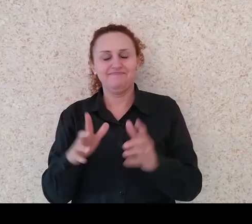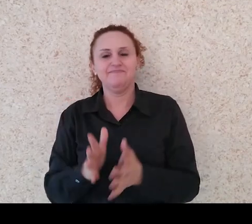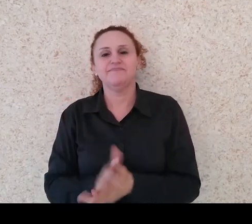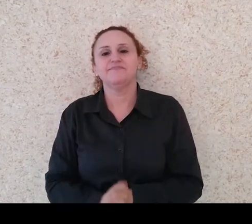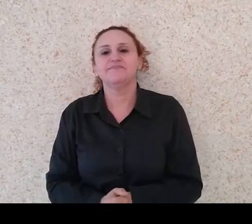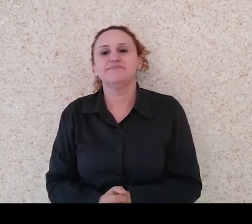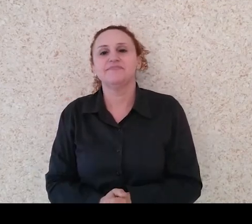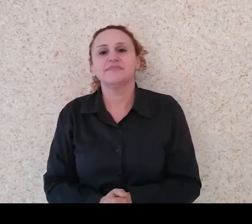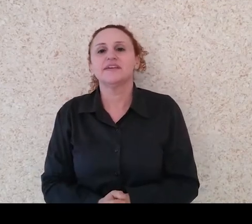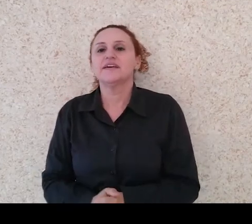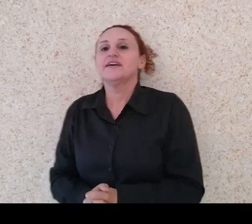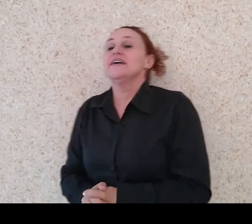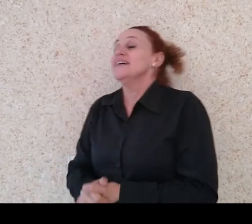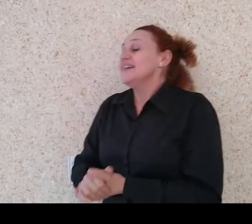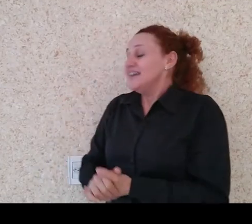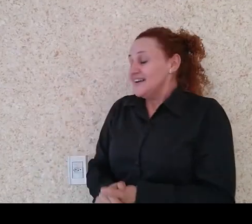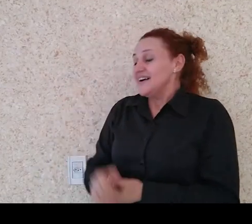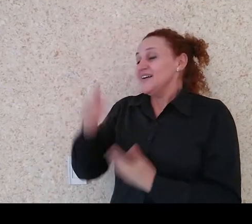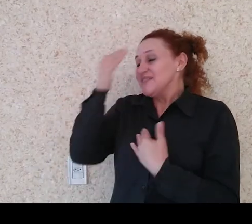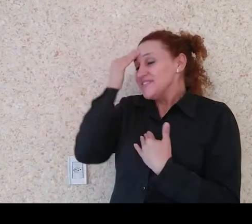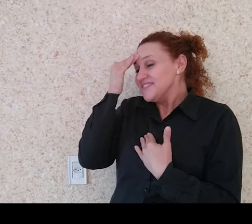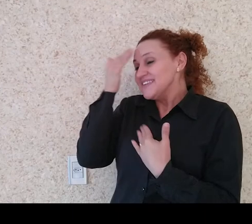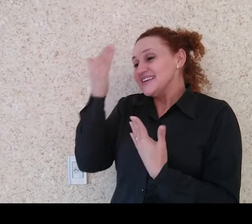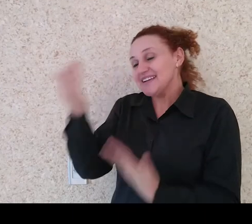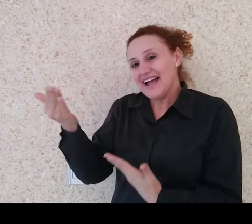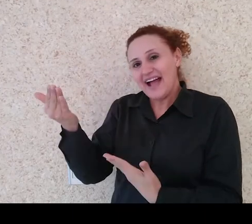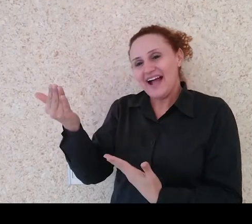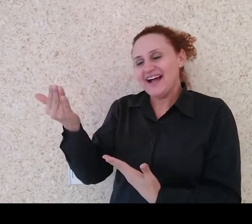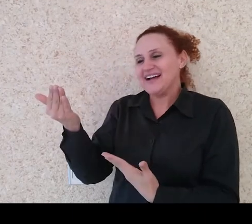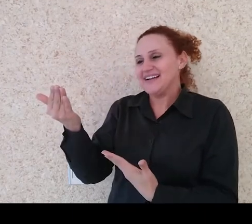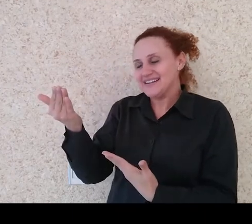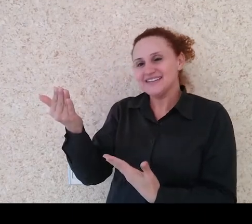Muito bem, muito obrigada pelas suas informações.